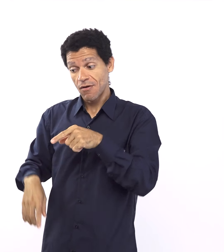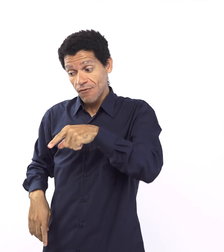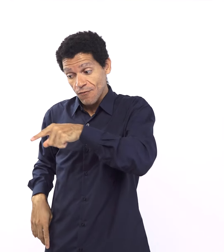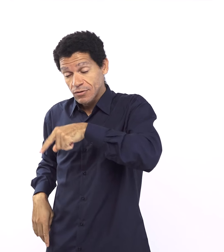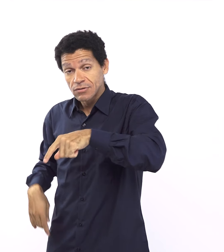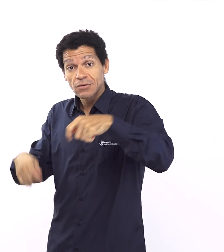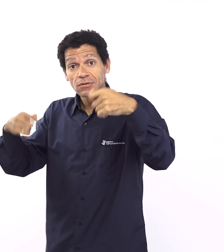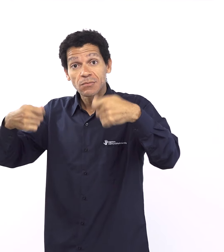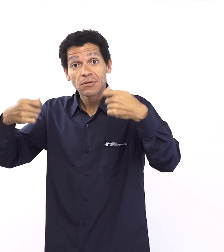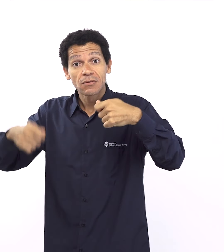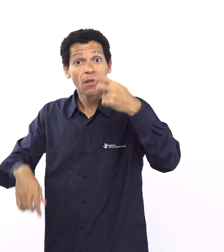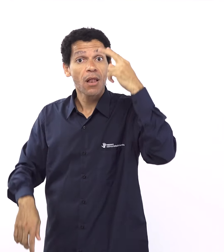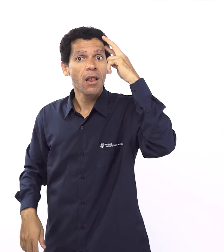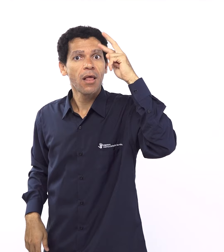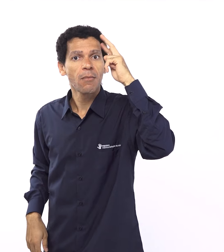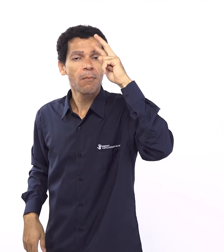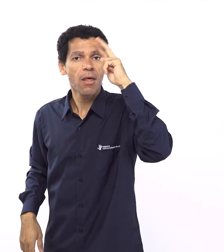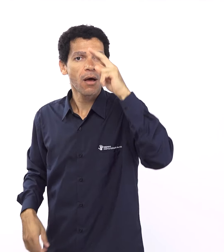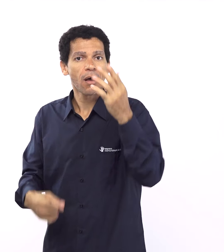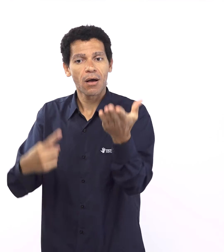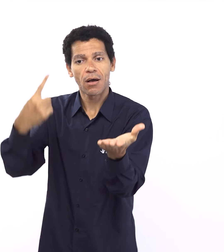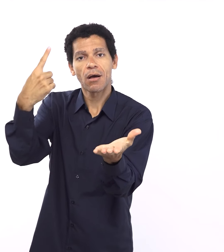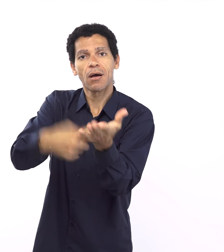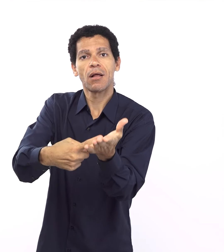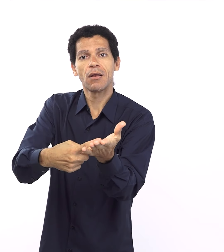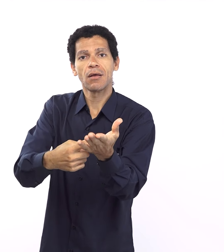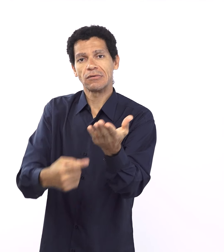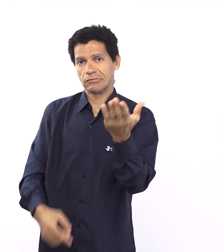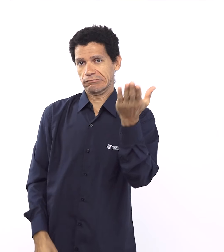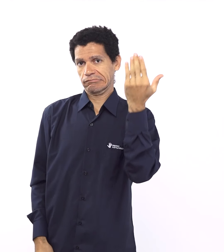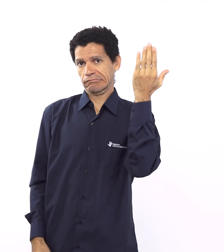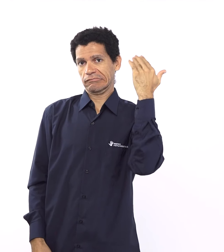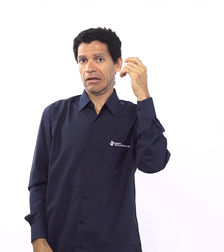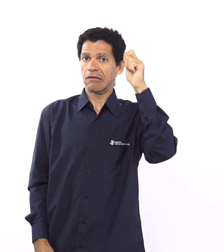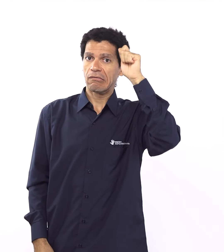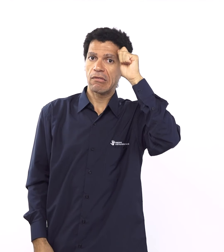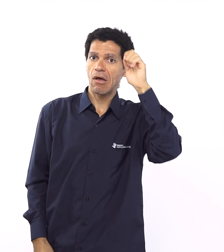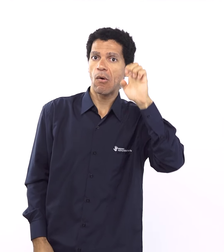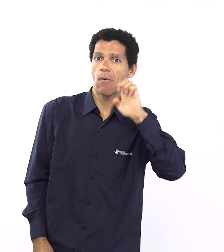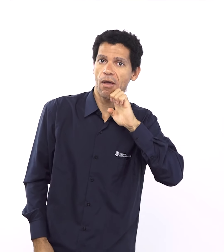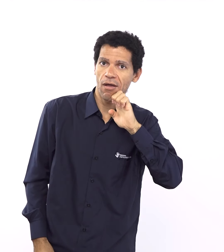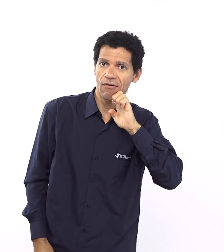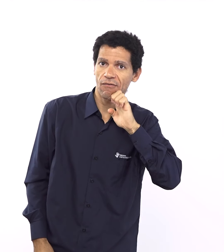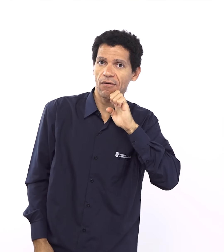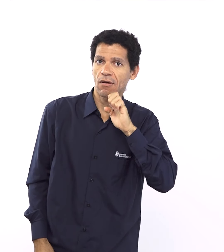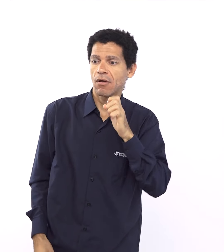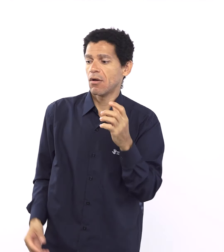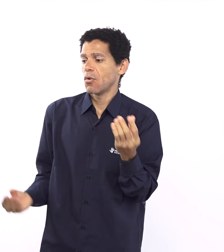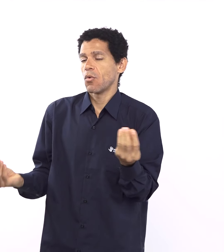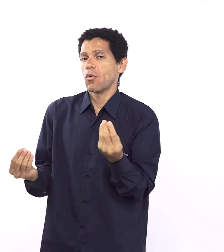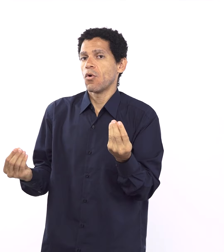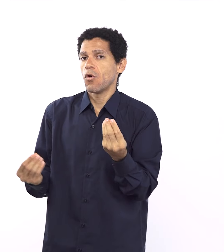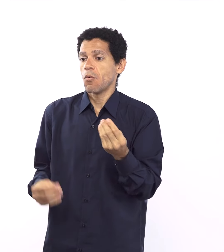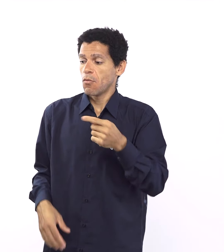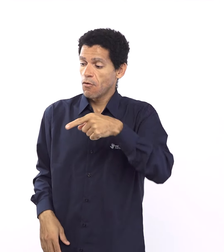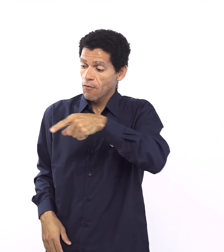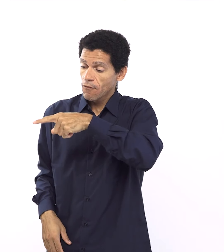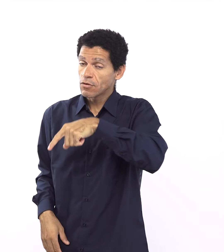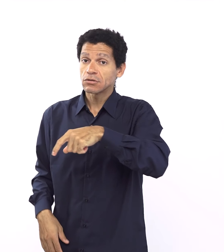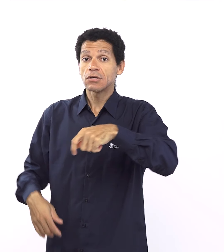ser livre descansar ele restaura isso né ele restaura isso ele restaura o